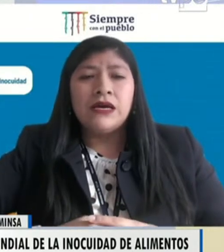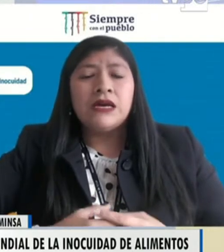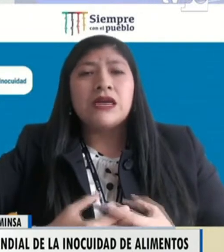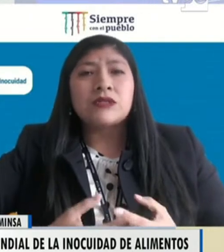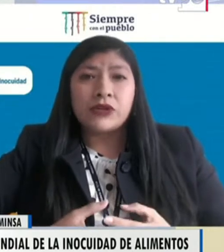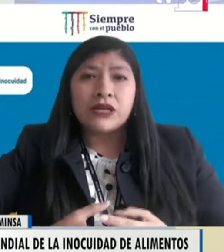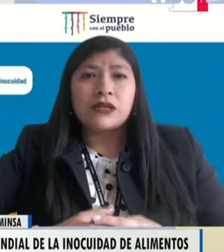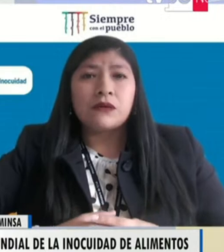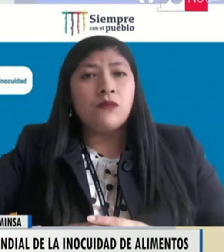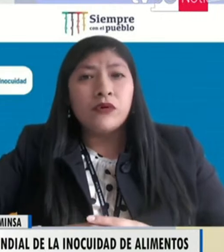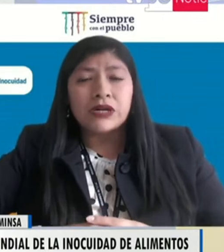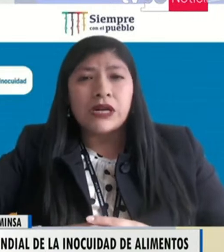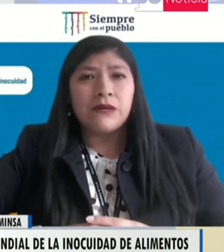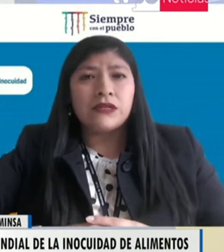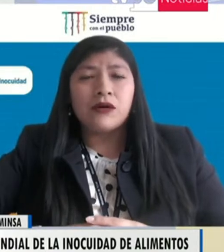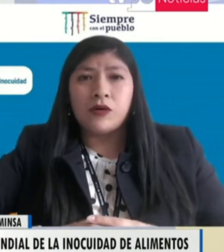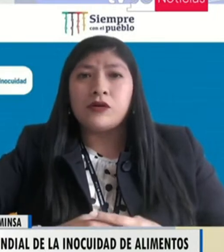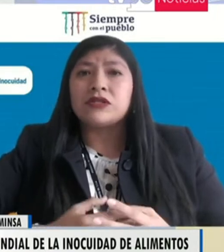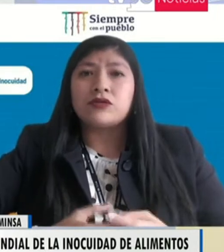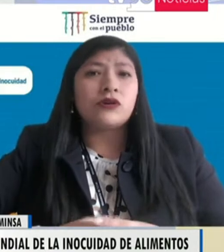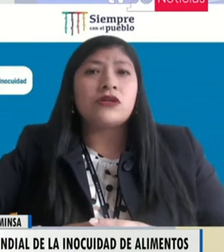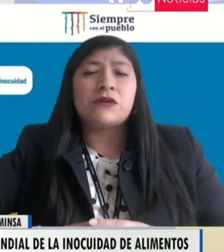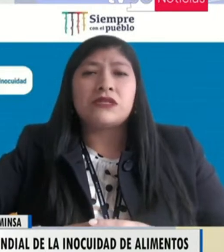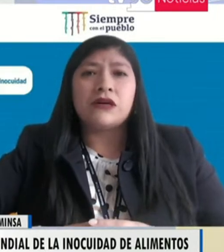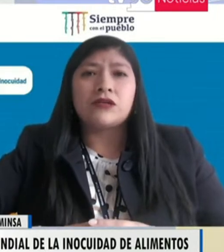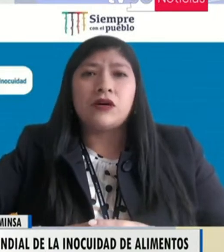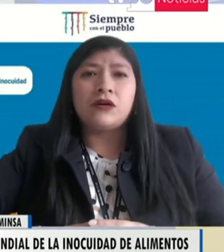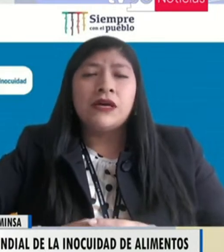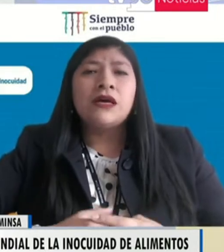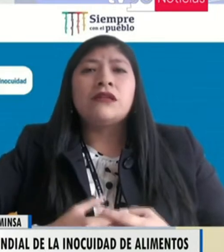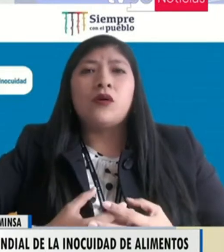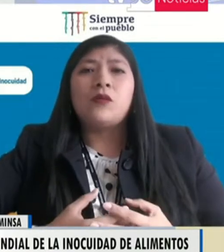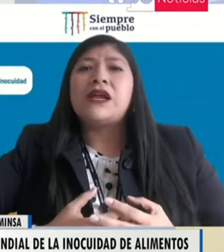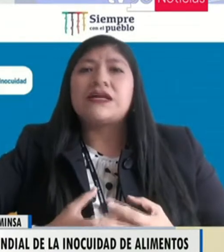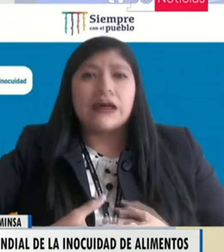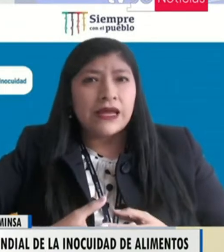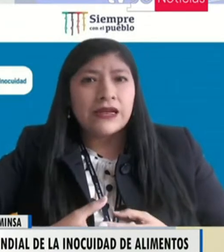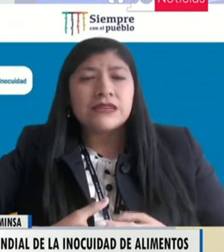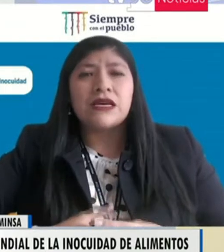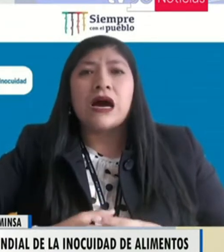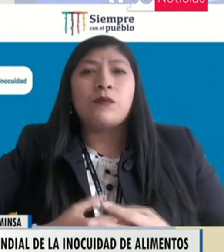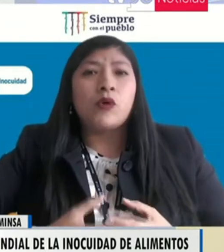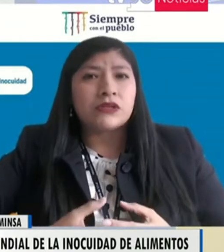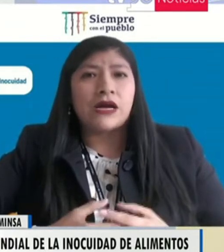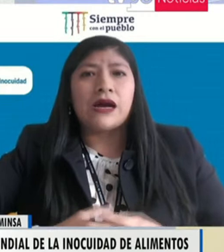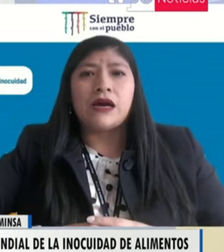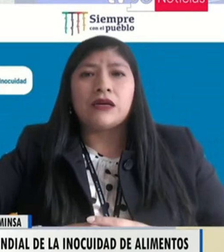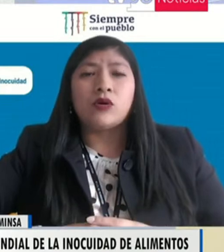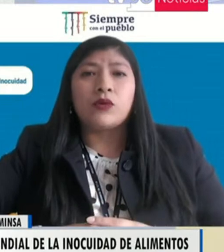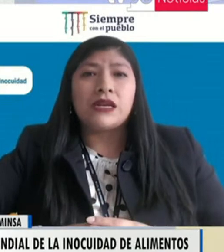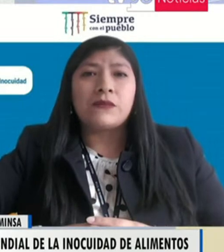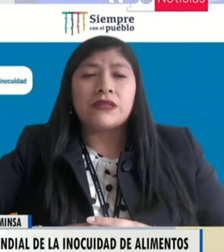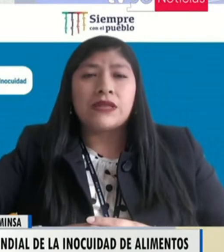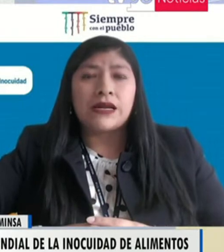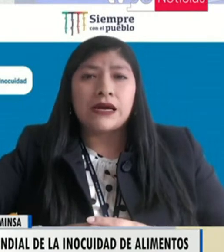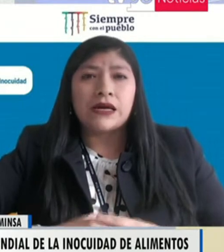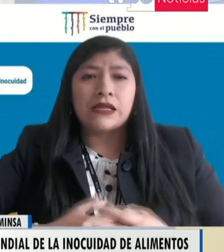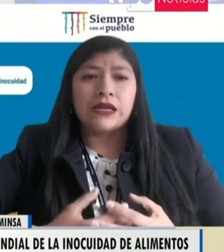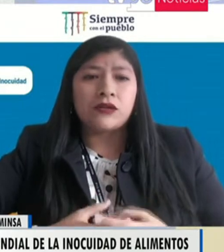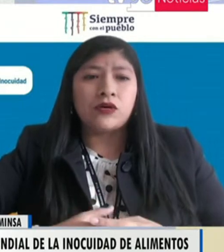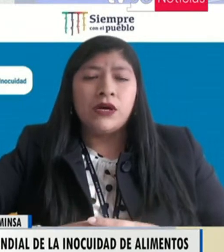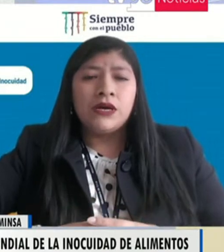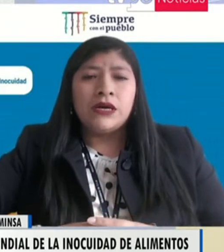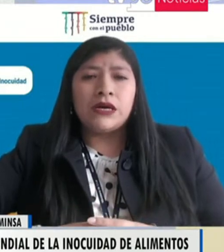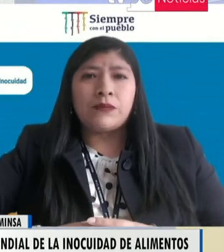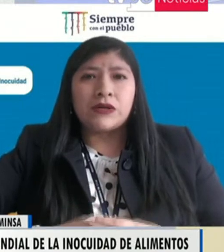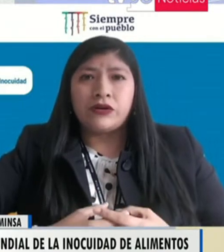vamos a exponer temas muy relevantes como los estudios de investigación, de cómo las carreras aportan a la inocuidad alimentaria,